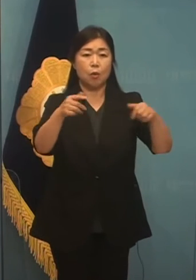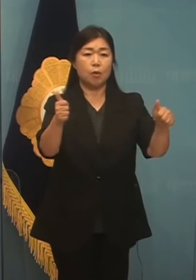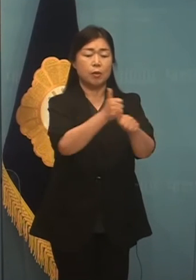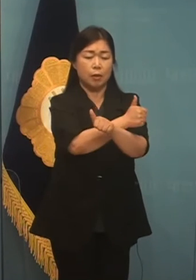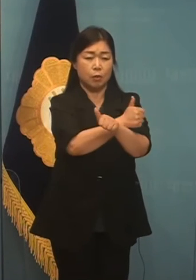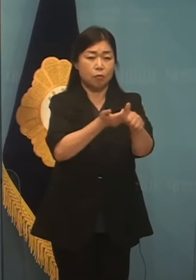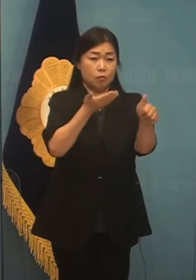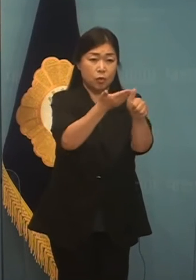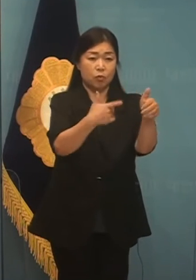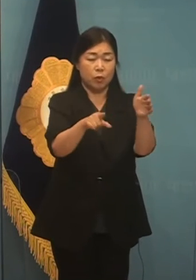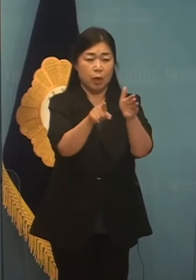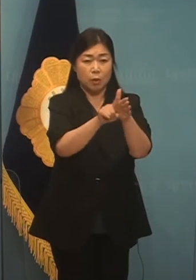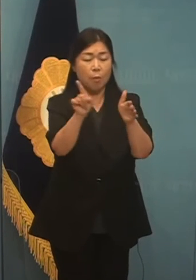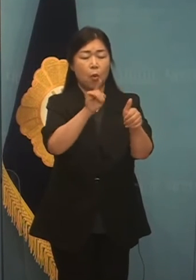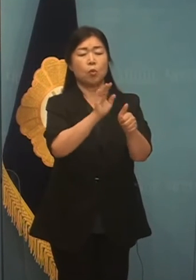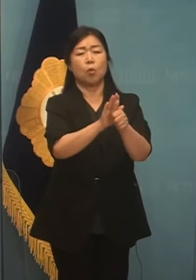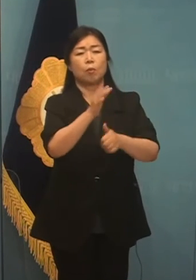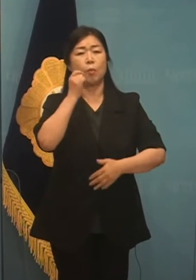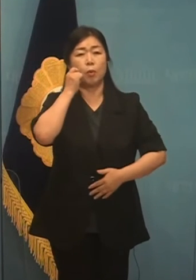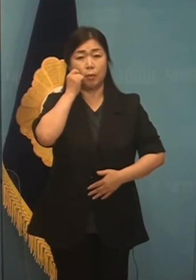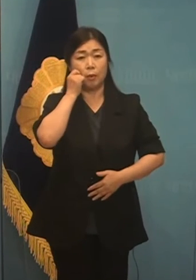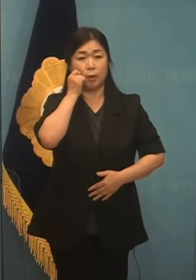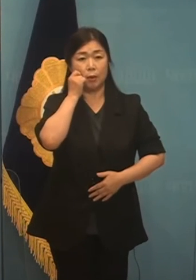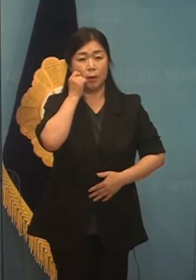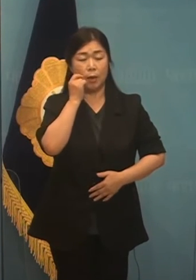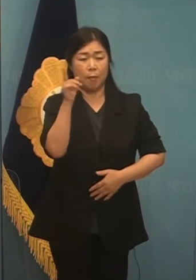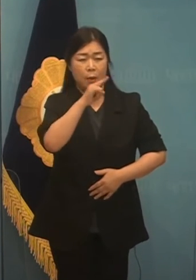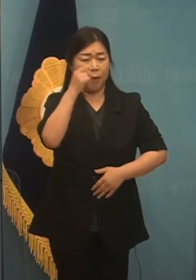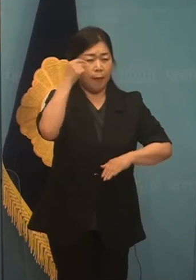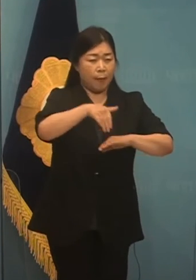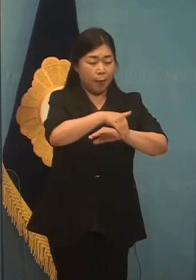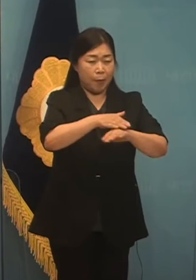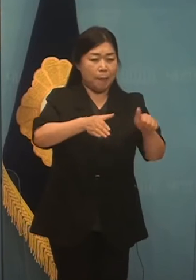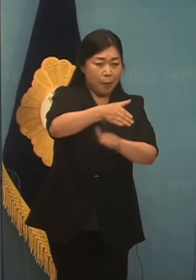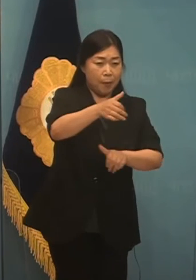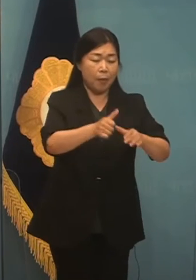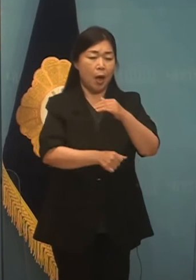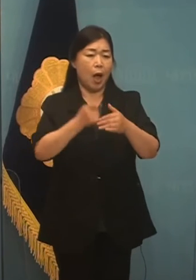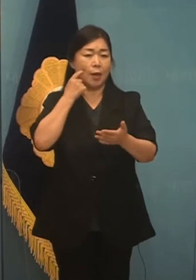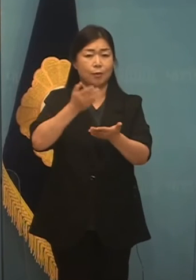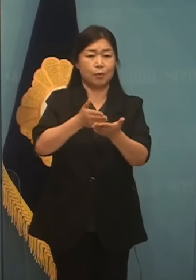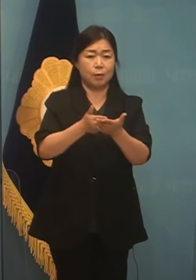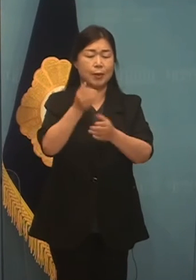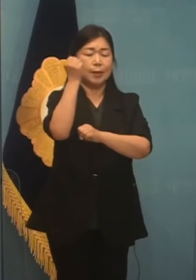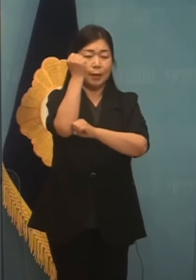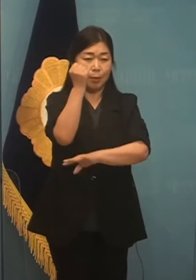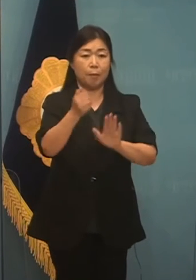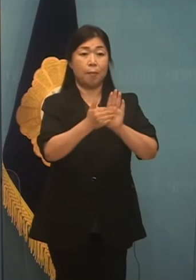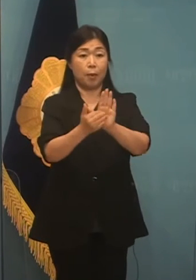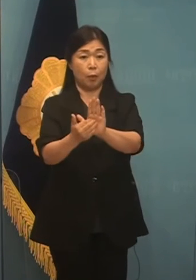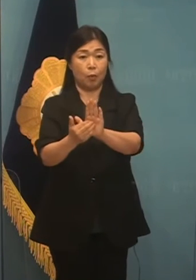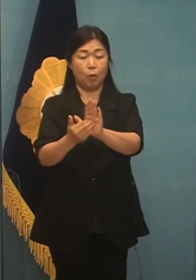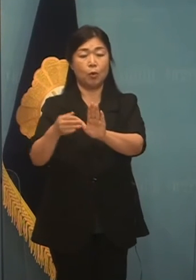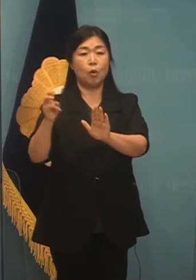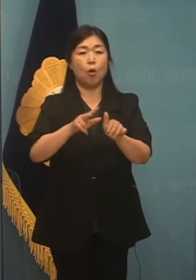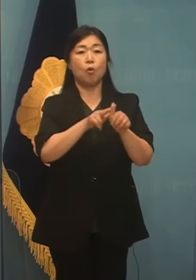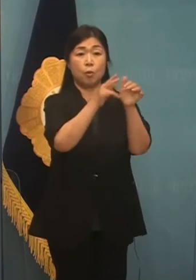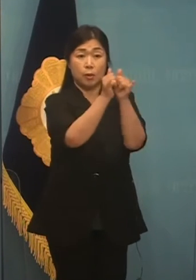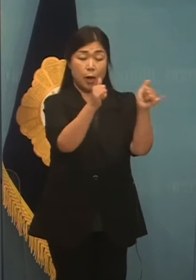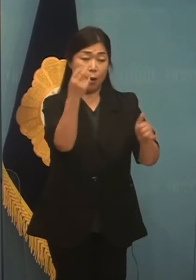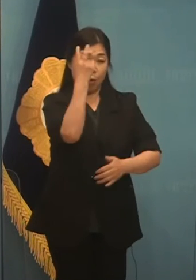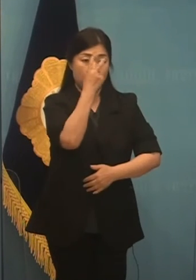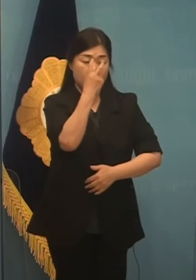전혀 도움이 되지 않습니다. 흑색 선전과 가짜 뉴스를 원천 차단하는 동시에 후보